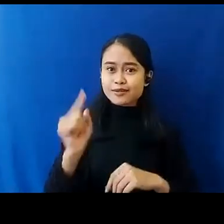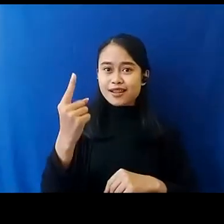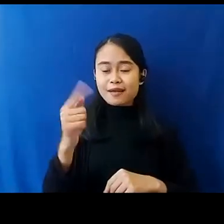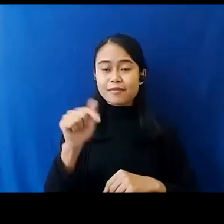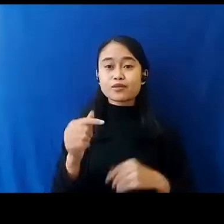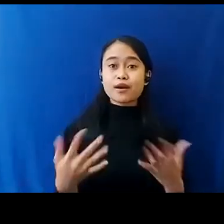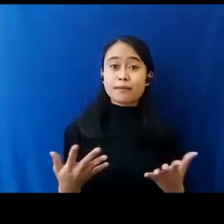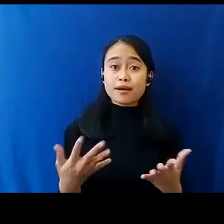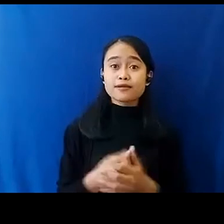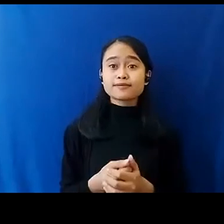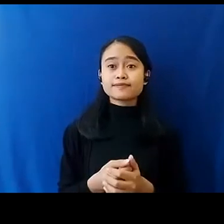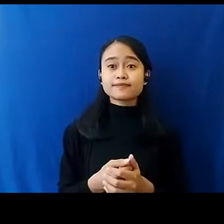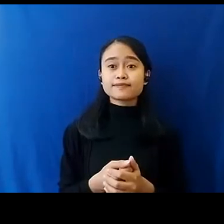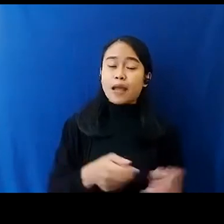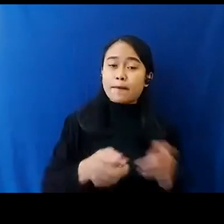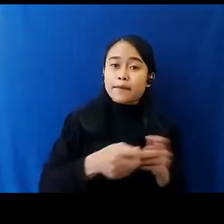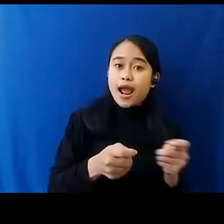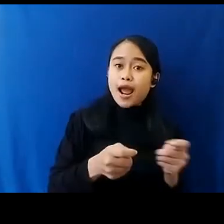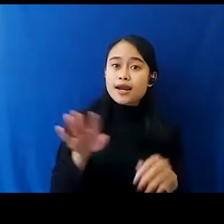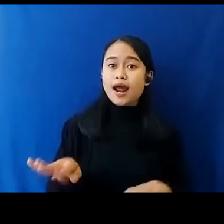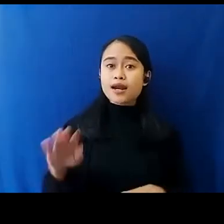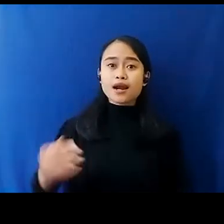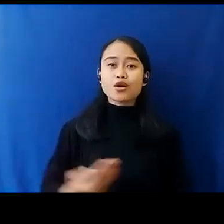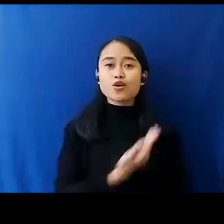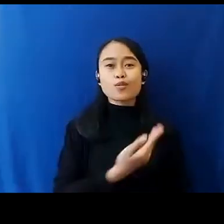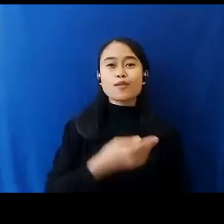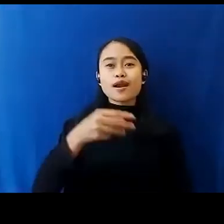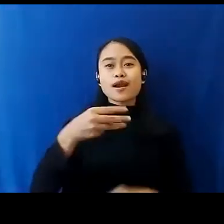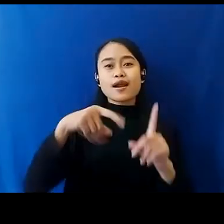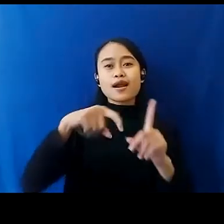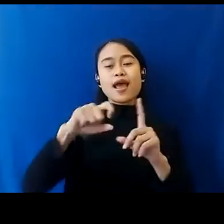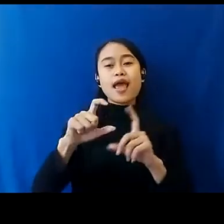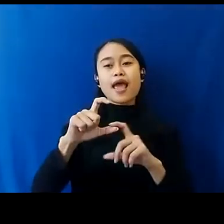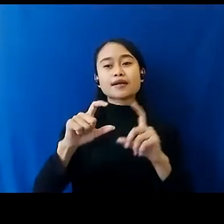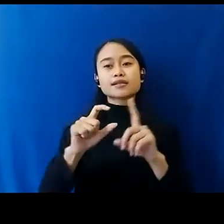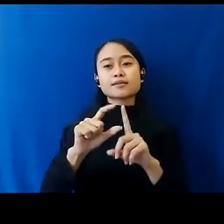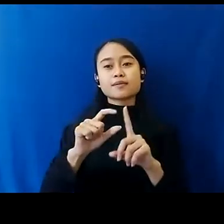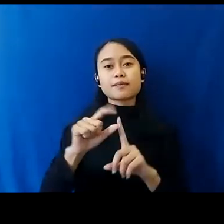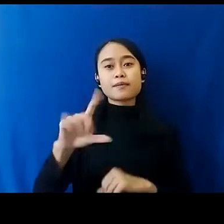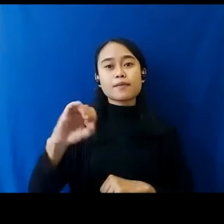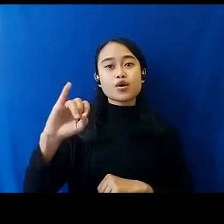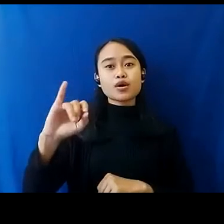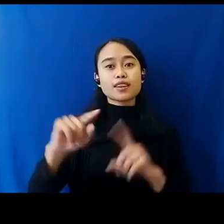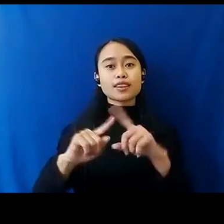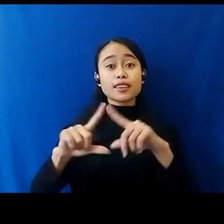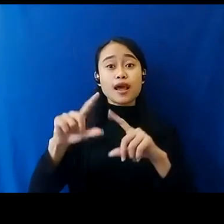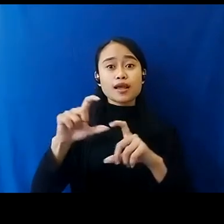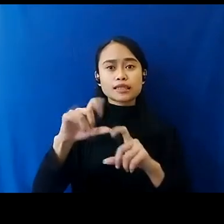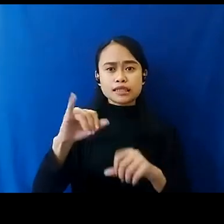Adalah Penanganan Anak Korban Eksploitasi Maksud Kami Dan Kekerasan